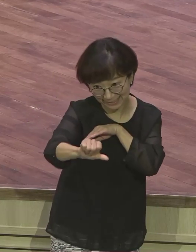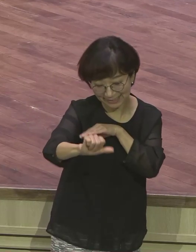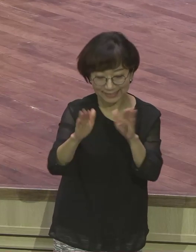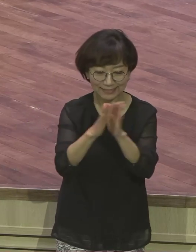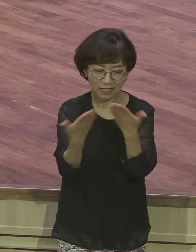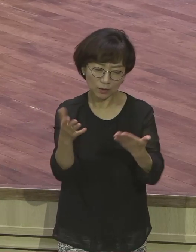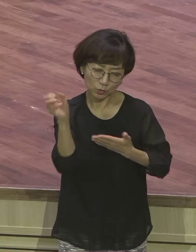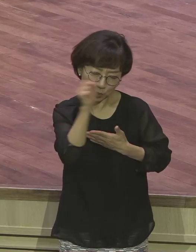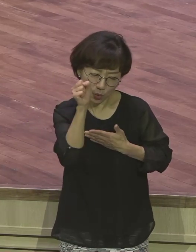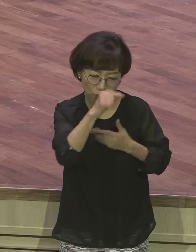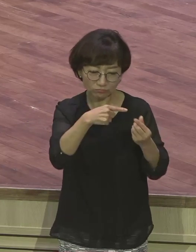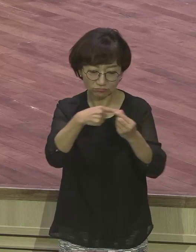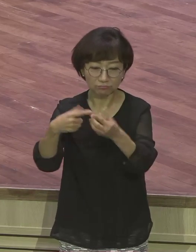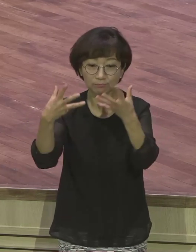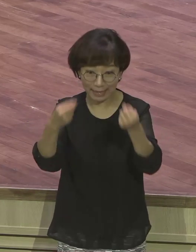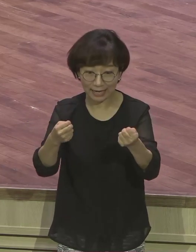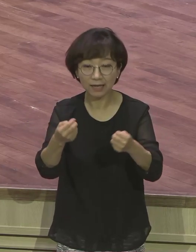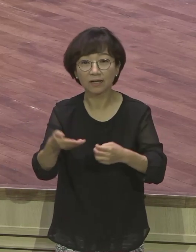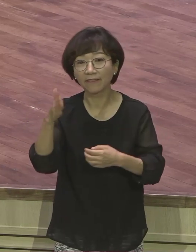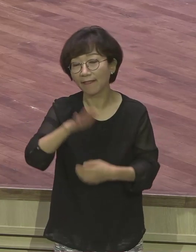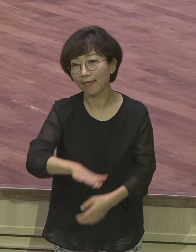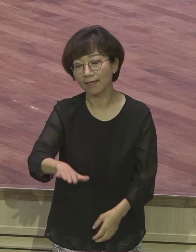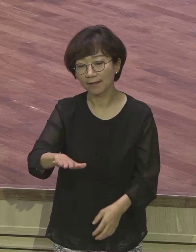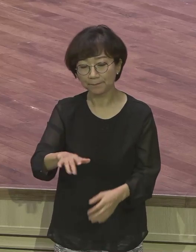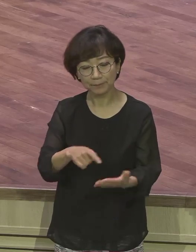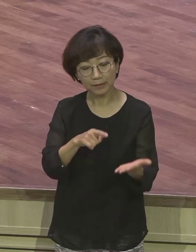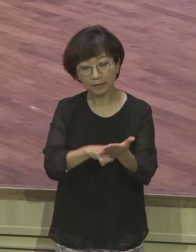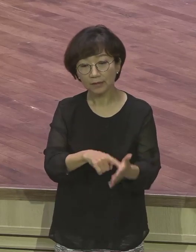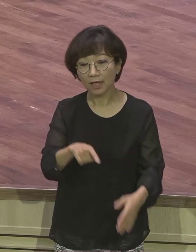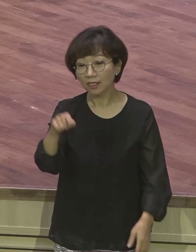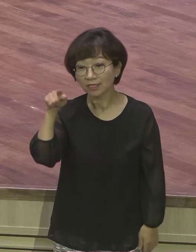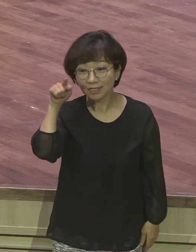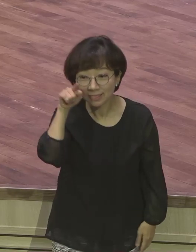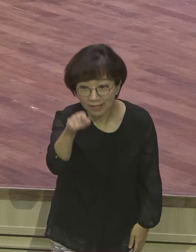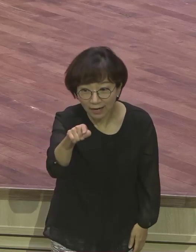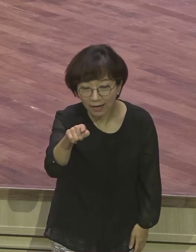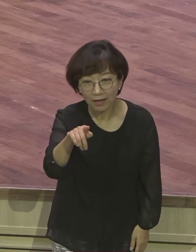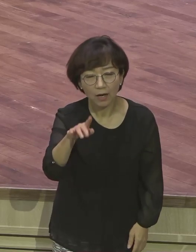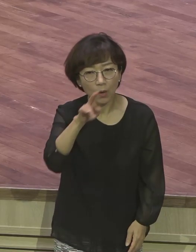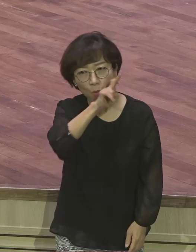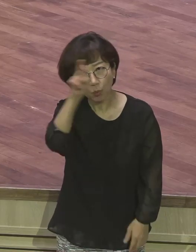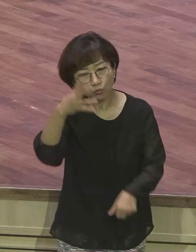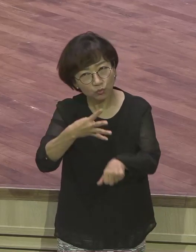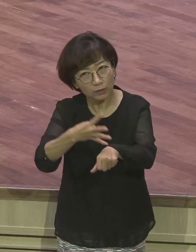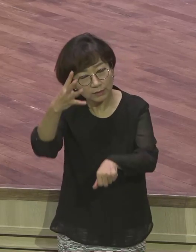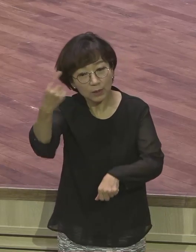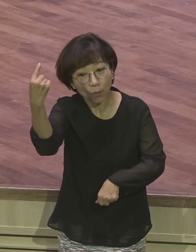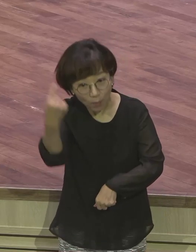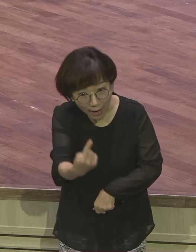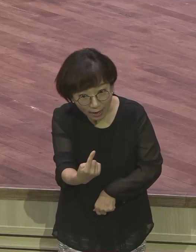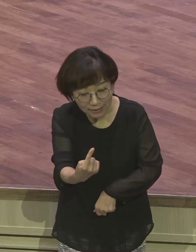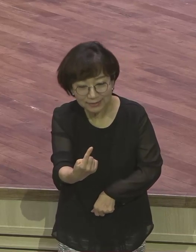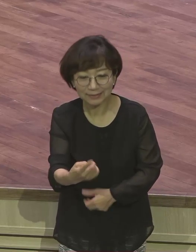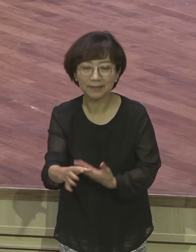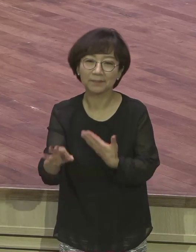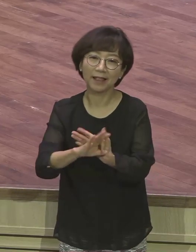너가 오후 4시에 온다면 나는 3시부터